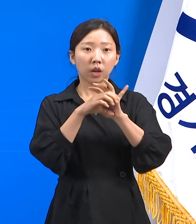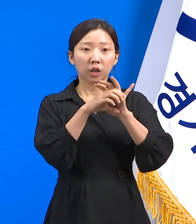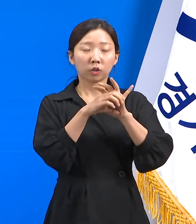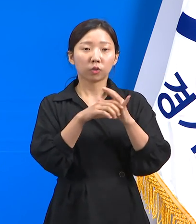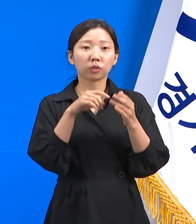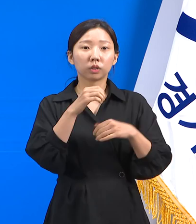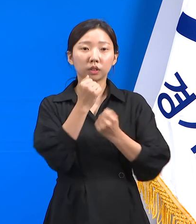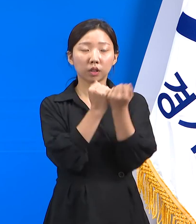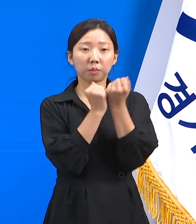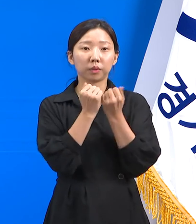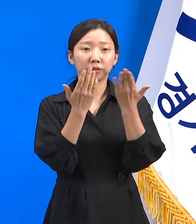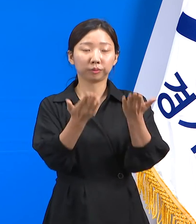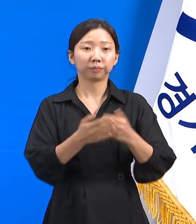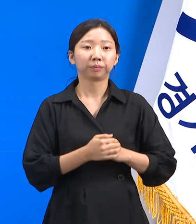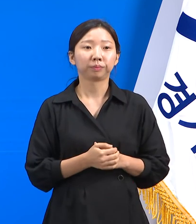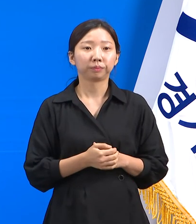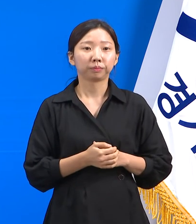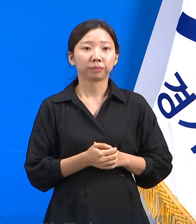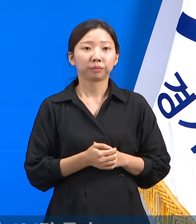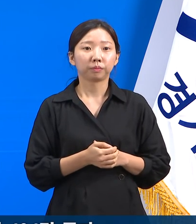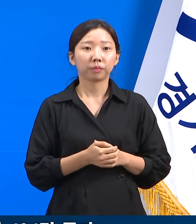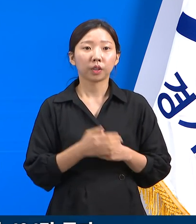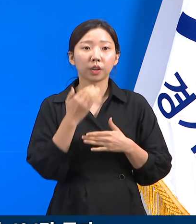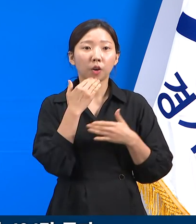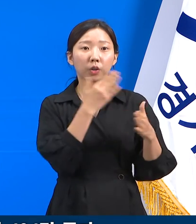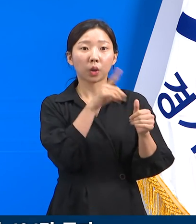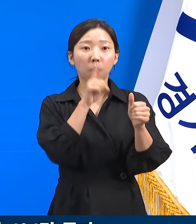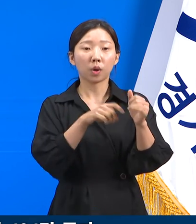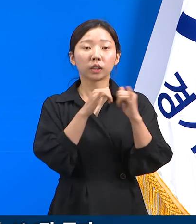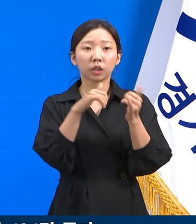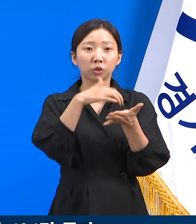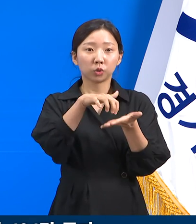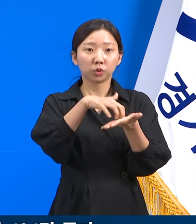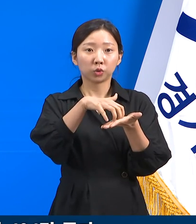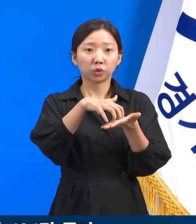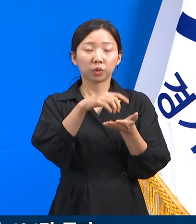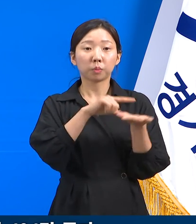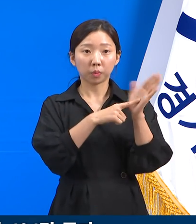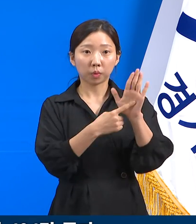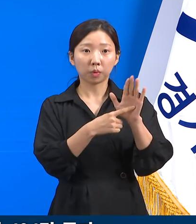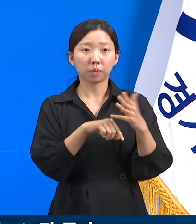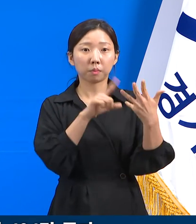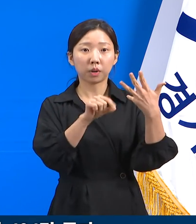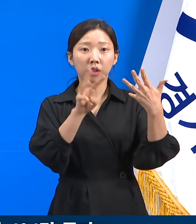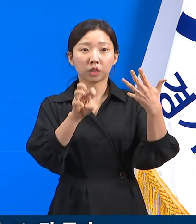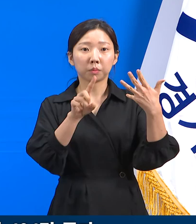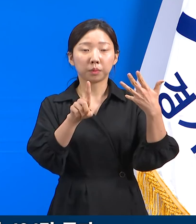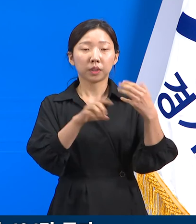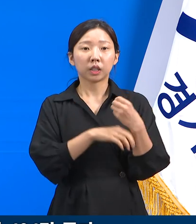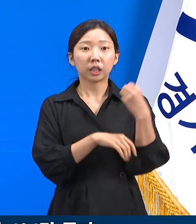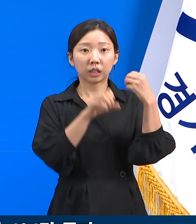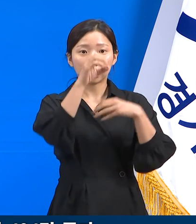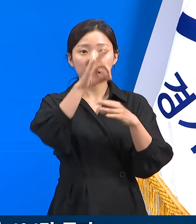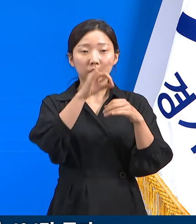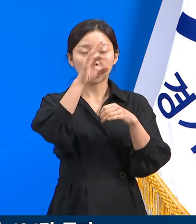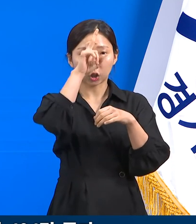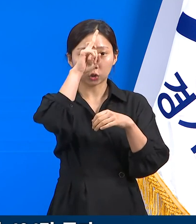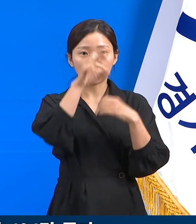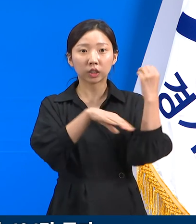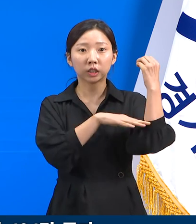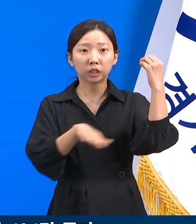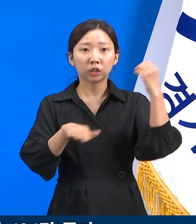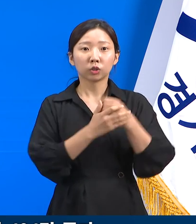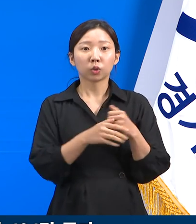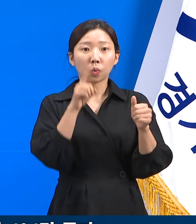기자회견을 시작하겠습니다. 먼저 경기도 확진자 발생 현황입니다. 8월 31일 0시 기준 경기도 확진자 수는